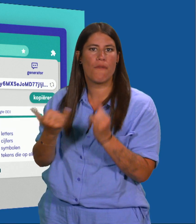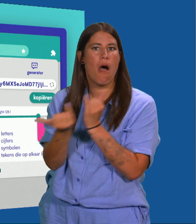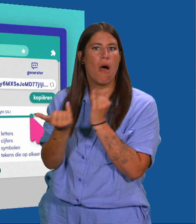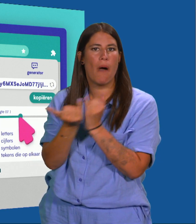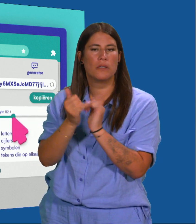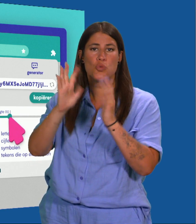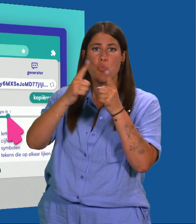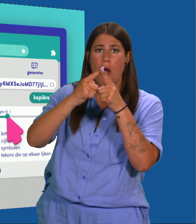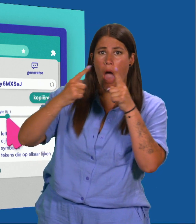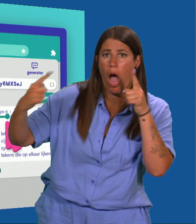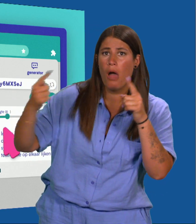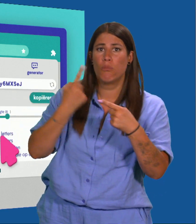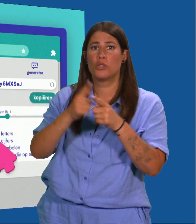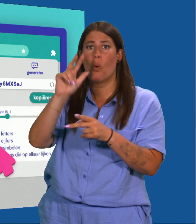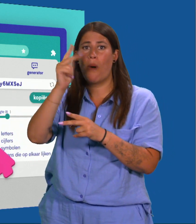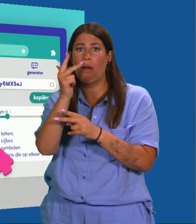welke tekens het bevat.